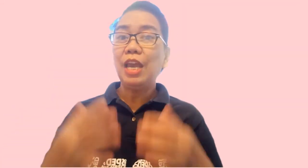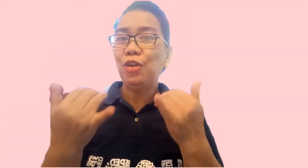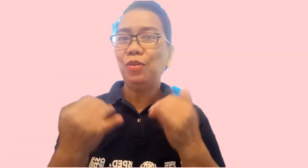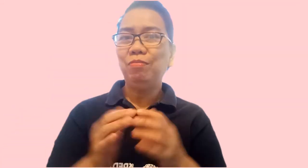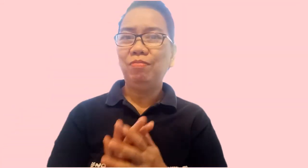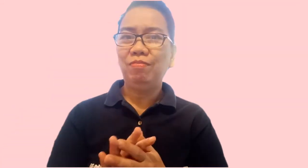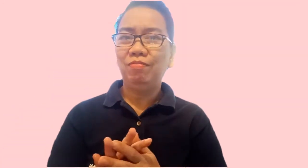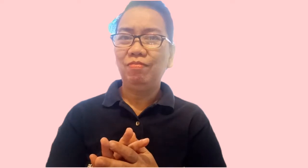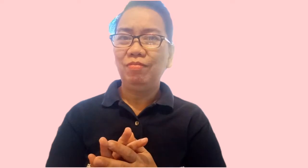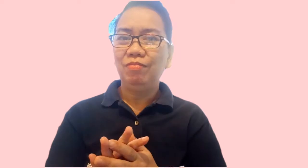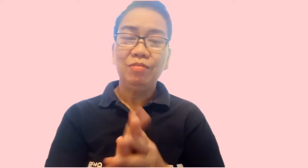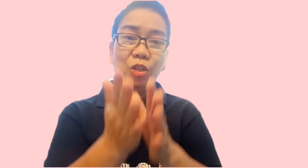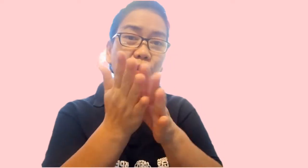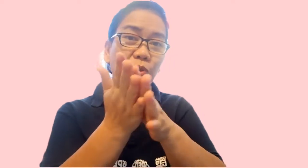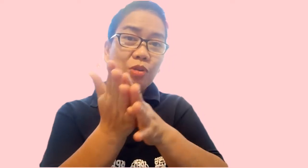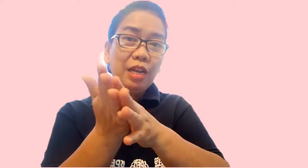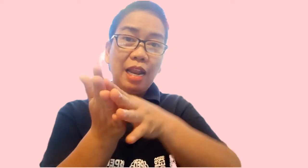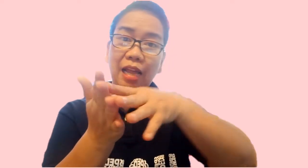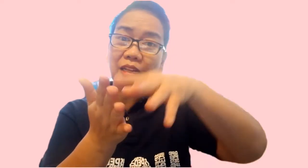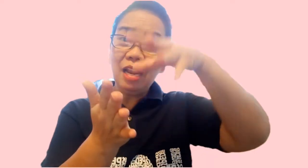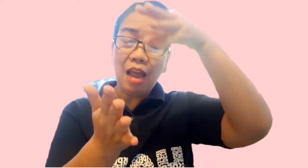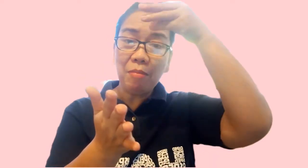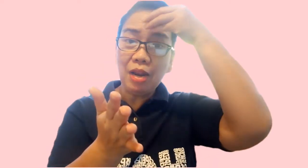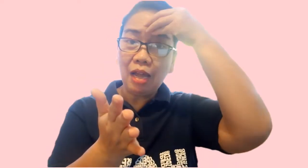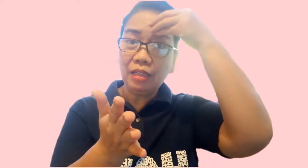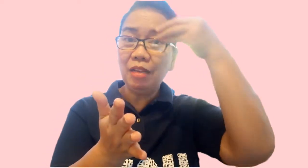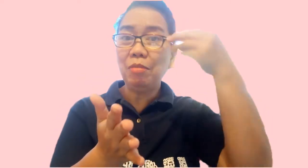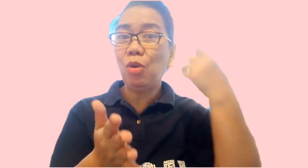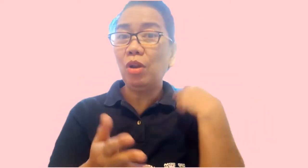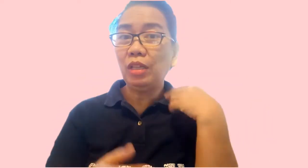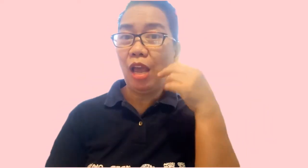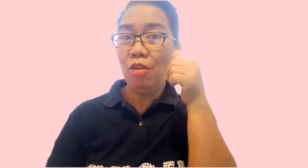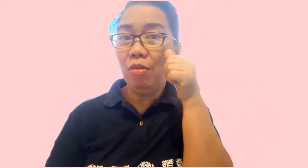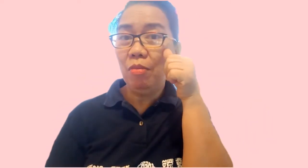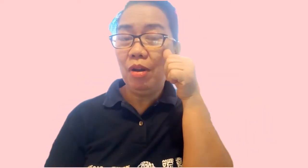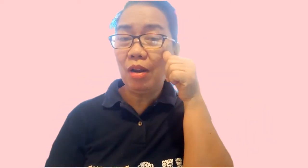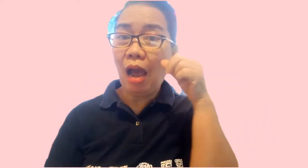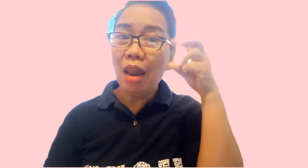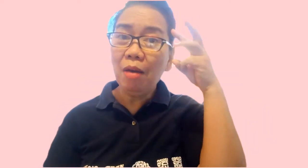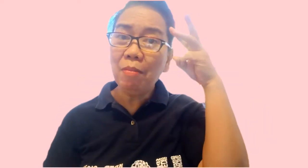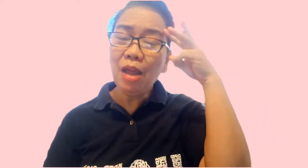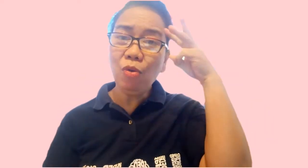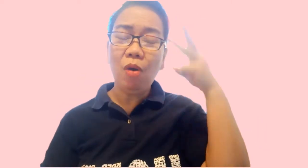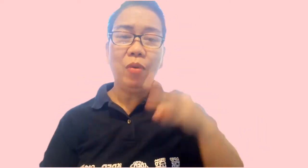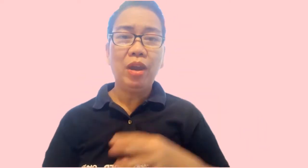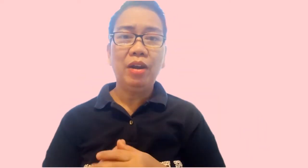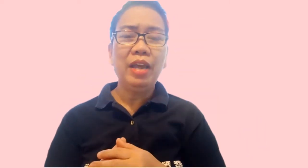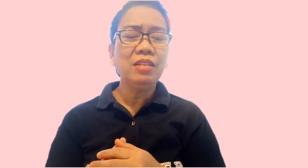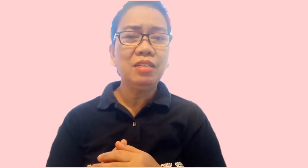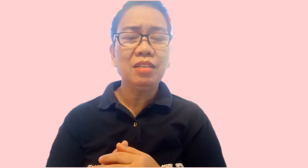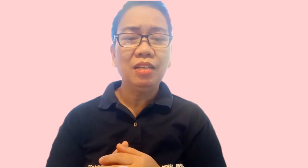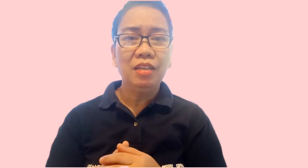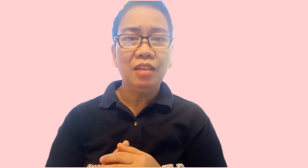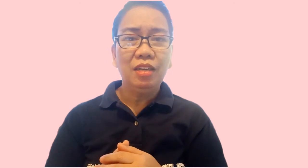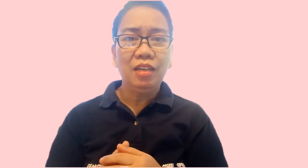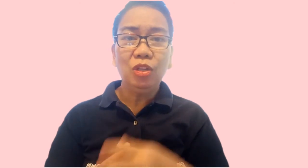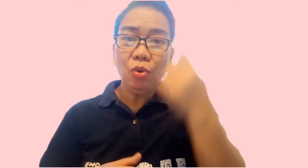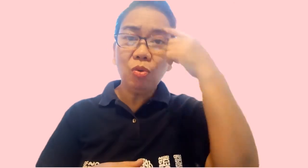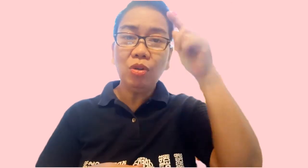Ngayon, natutunan na natin, nalaman natin, meron na tayong kaalaman o awareness tungkol